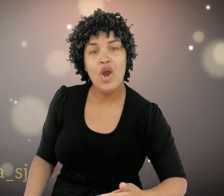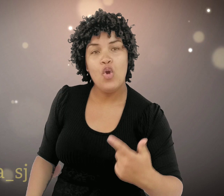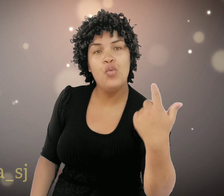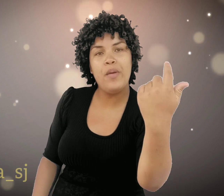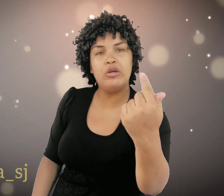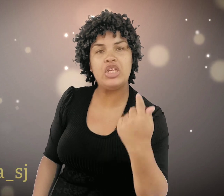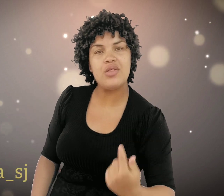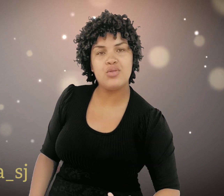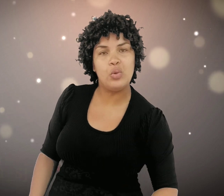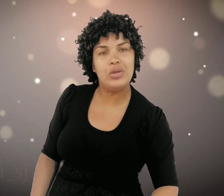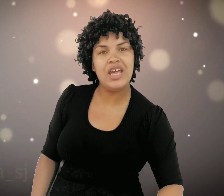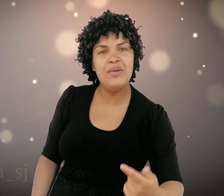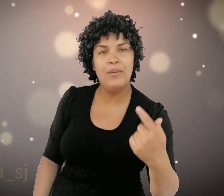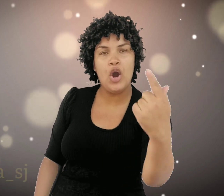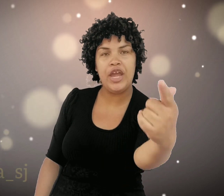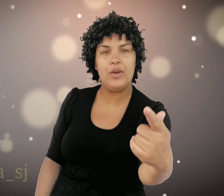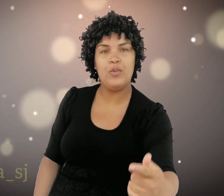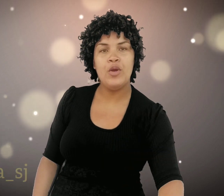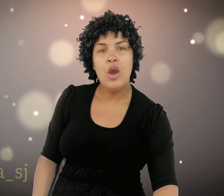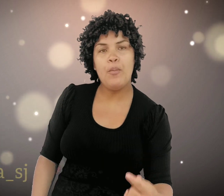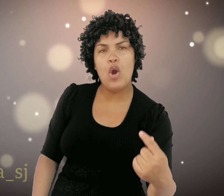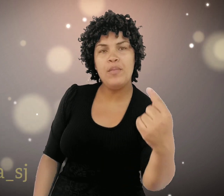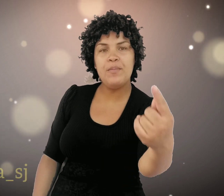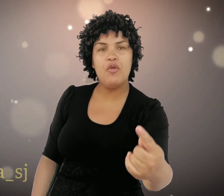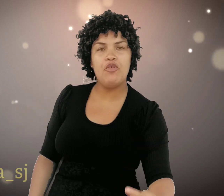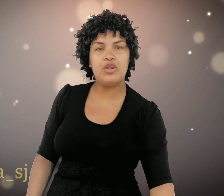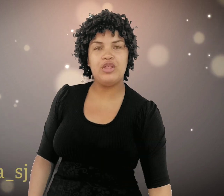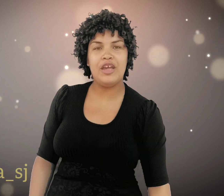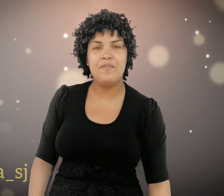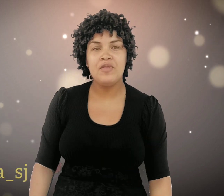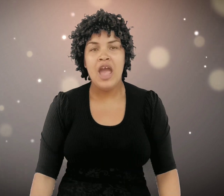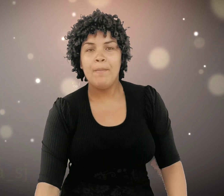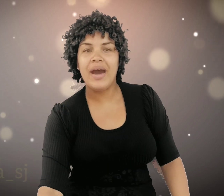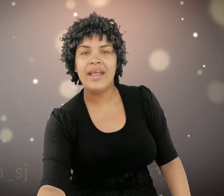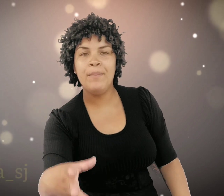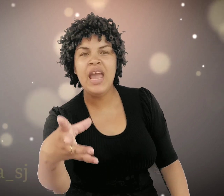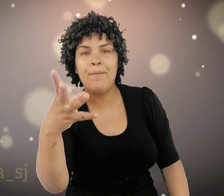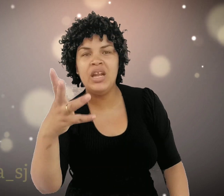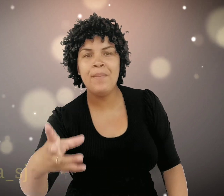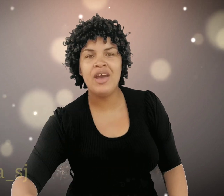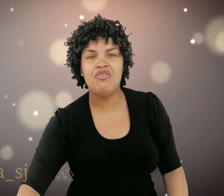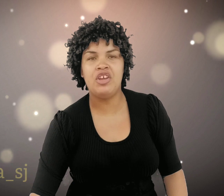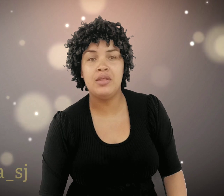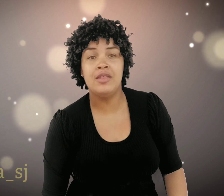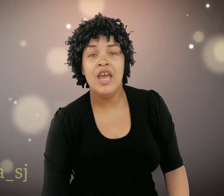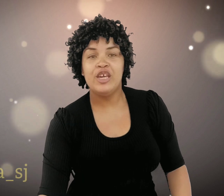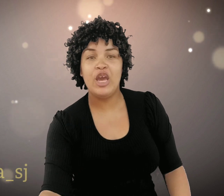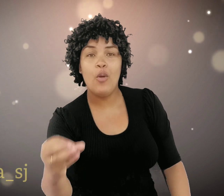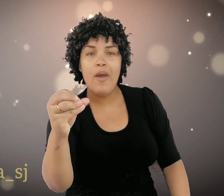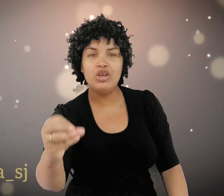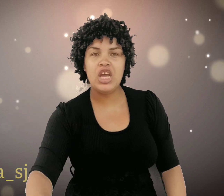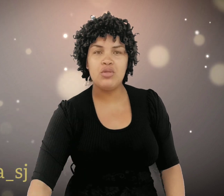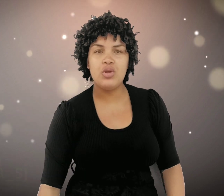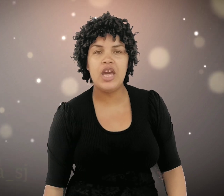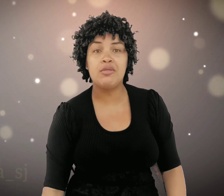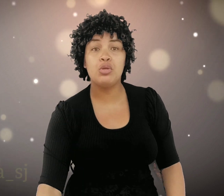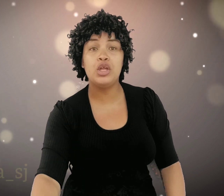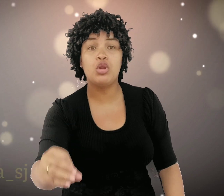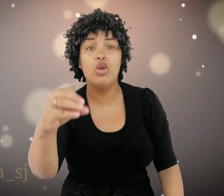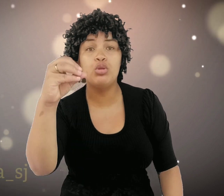O meu Jesus, Ele morreu por mim e por você. Mas a minha blíbia diz que o meu Jesus ressuscitou no